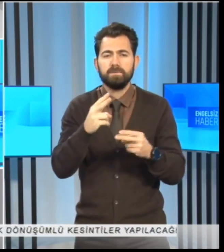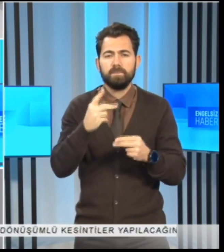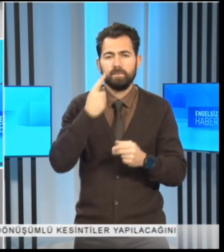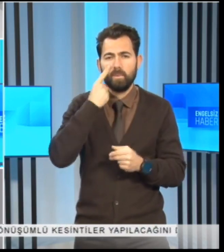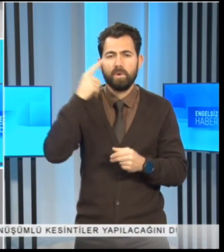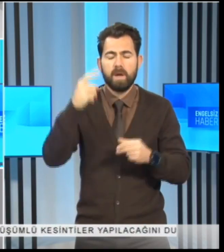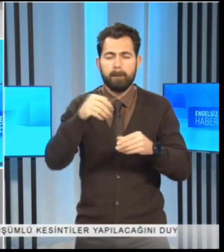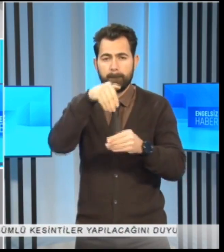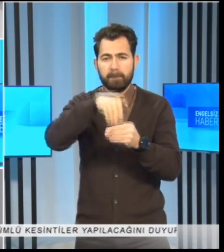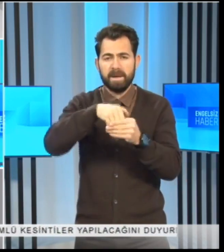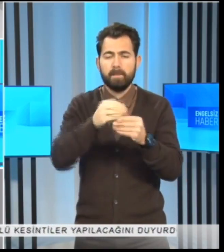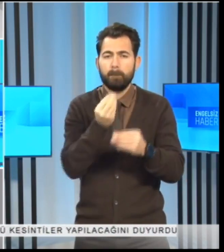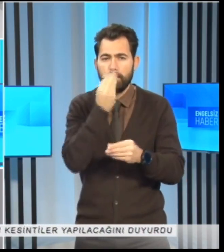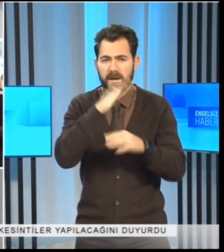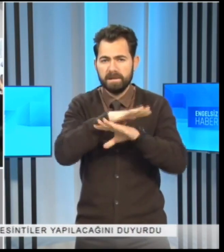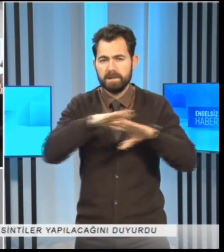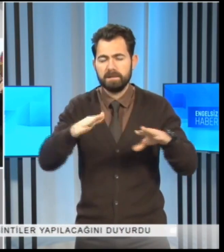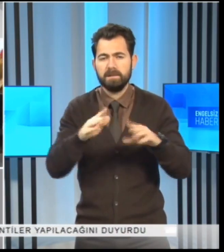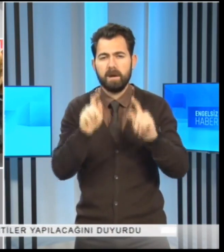bahçesinde gerçekleştirildi.